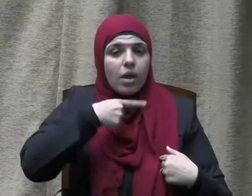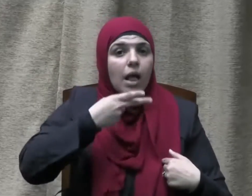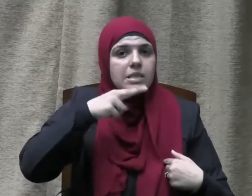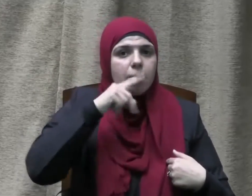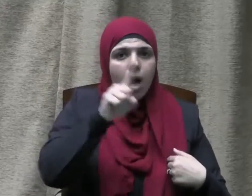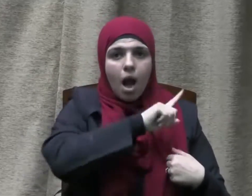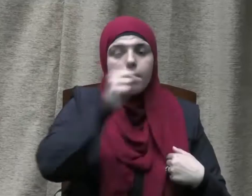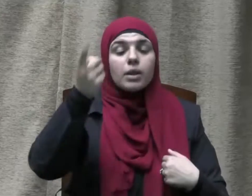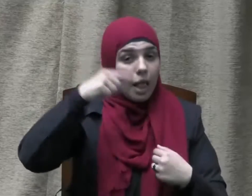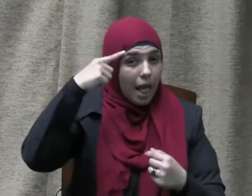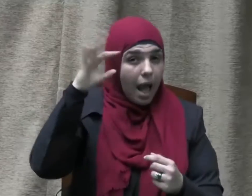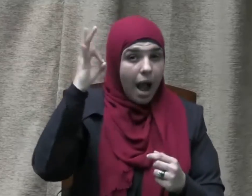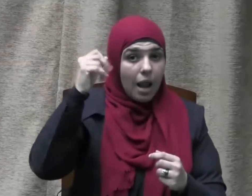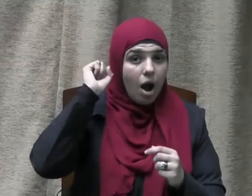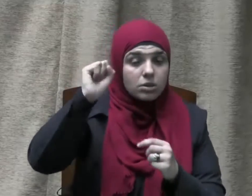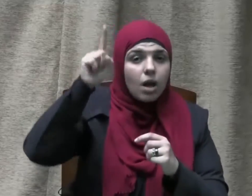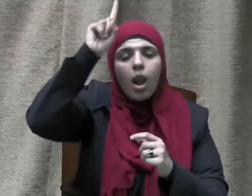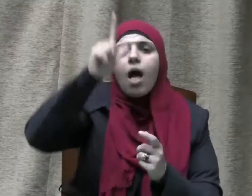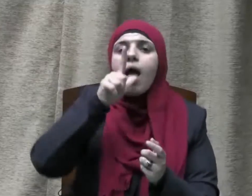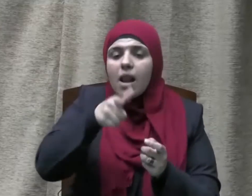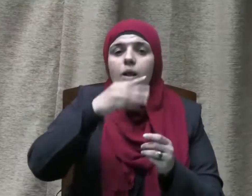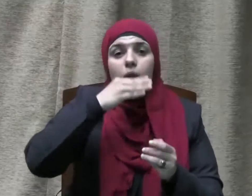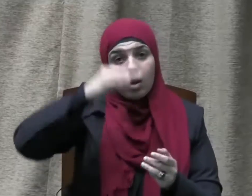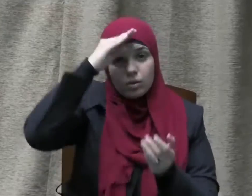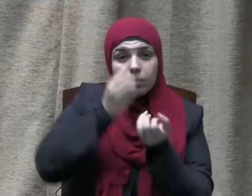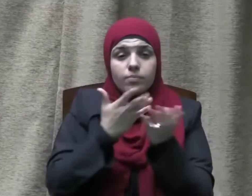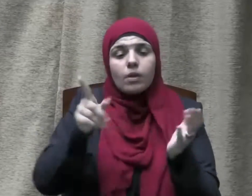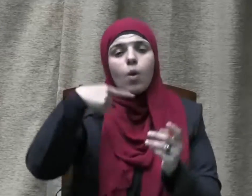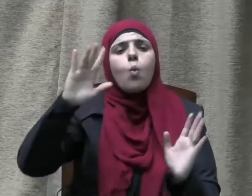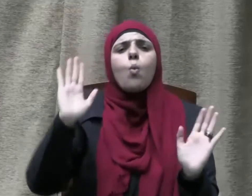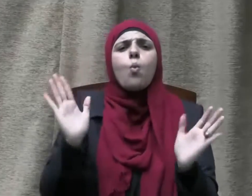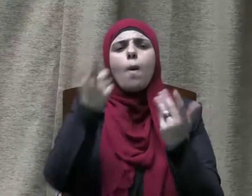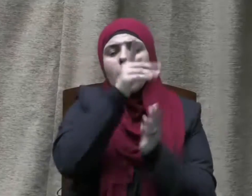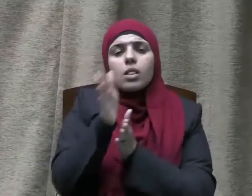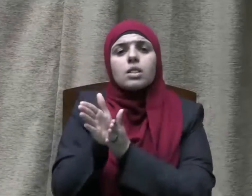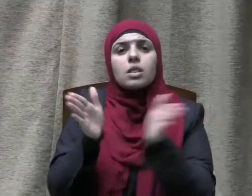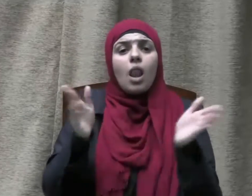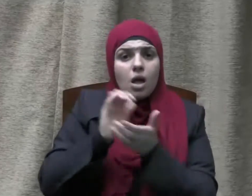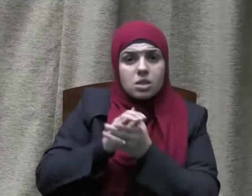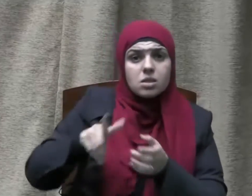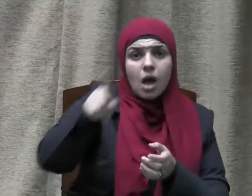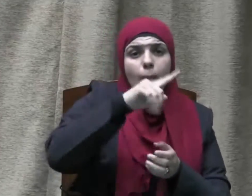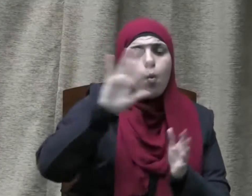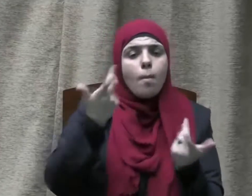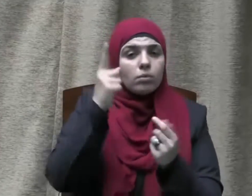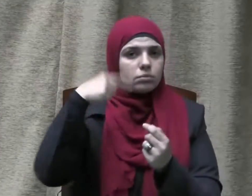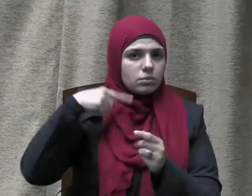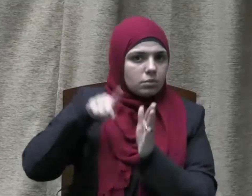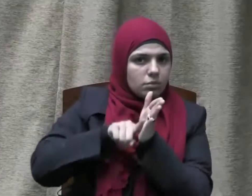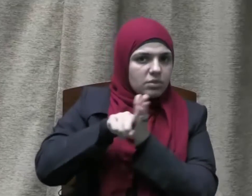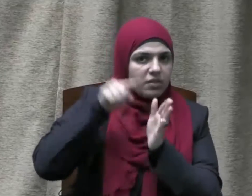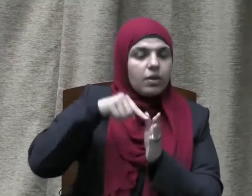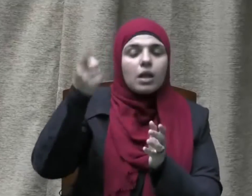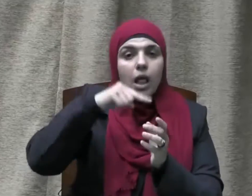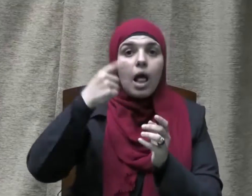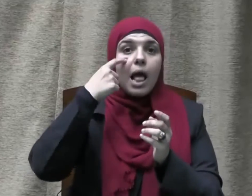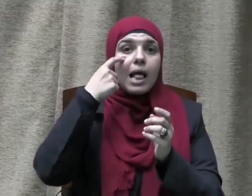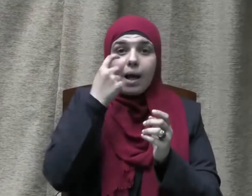فقال جل شأنه ما ضل صاحبكم وما غوى وزكى بصره فقال تعالى